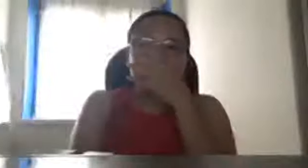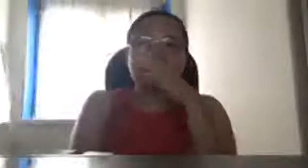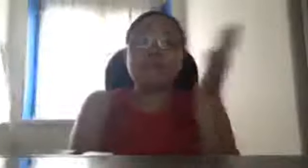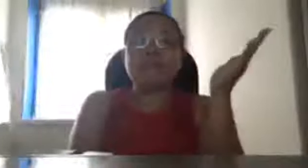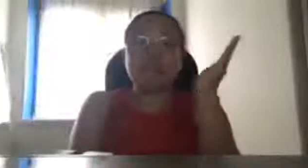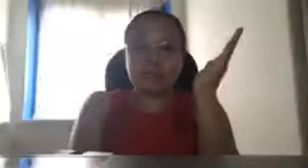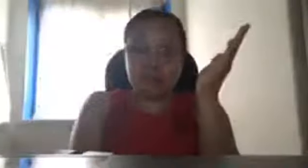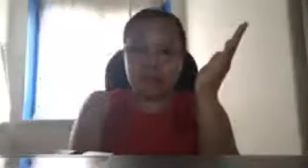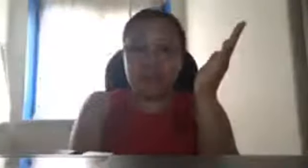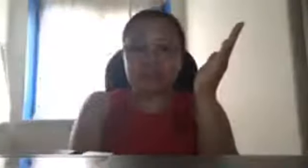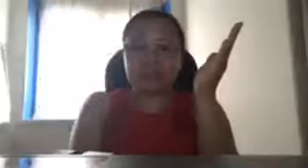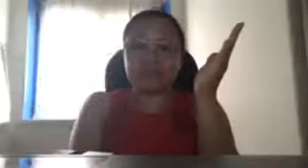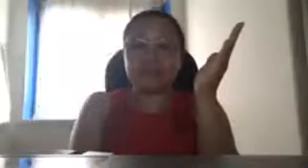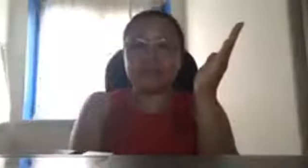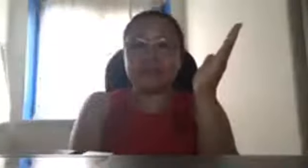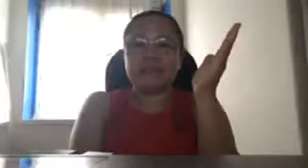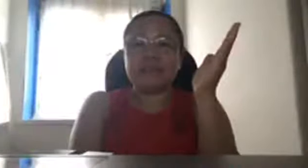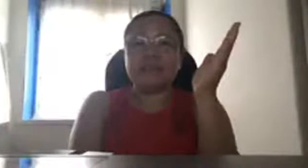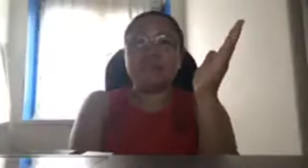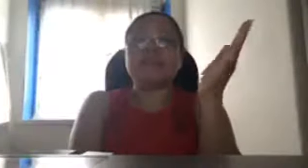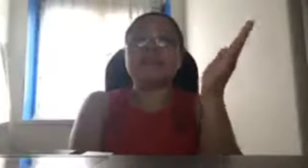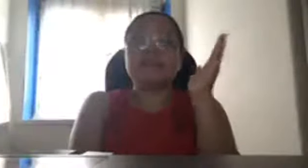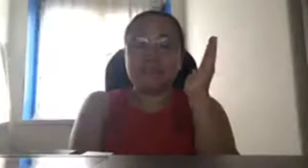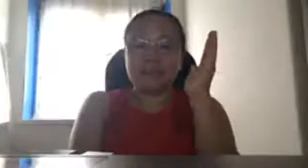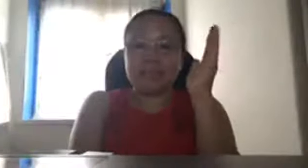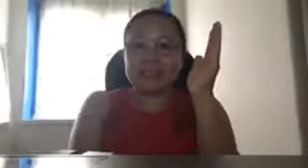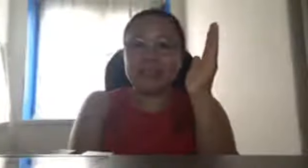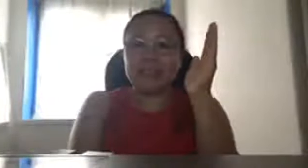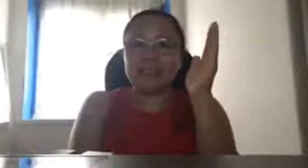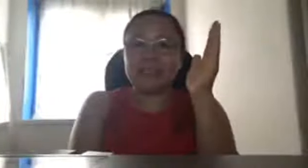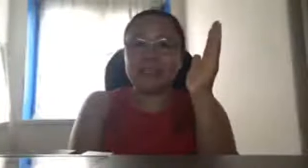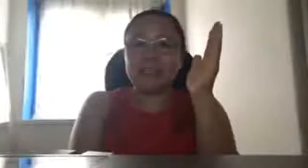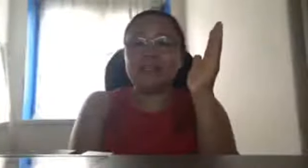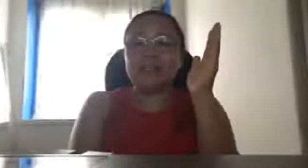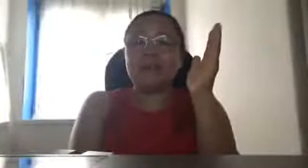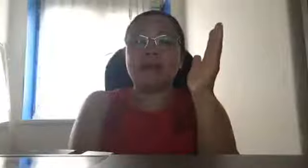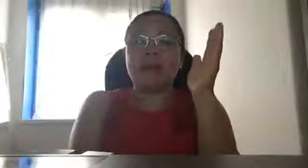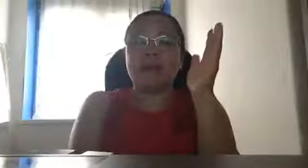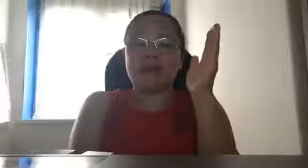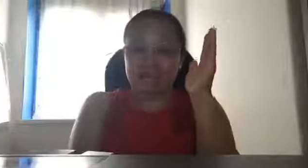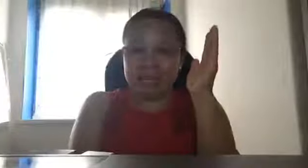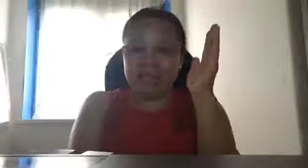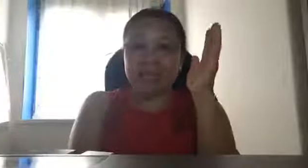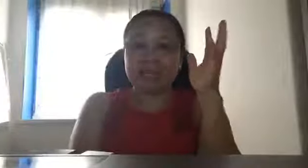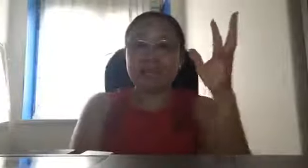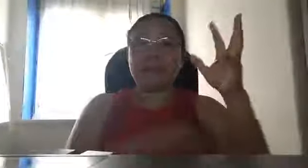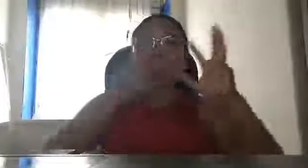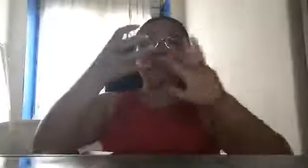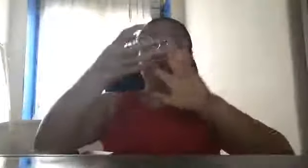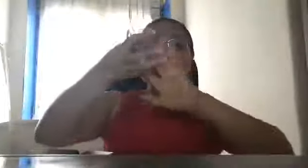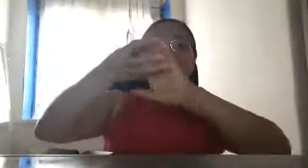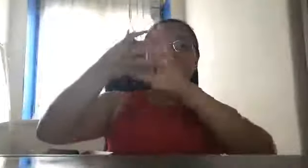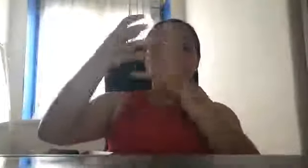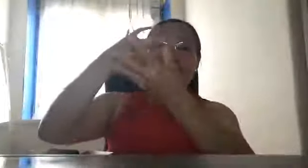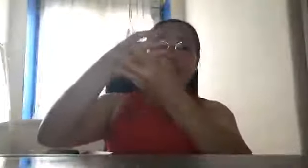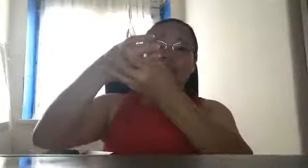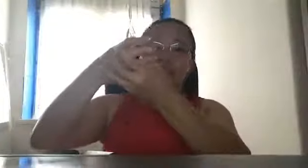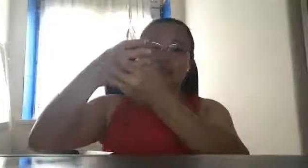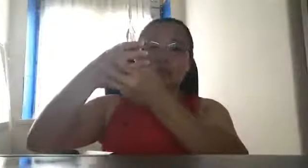pero sense ng military ang military mayroon yan silang mga sikrito